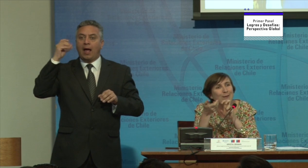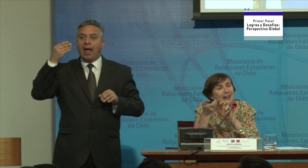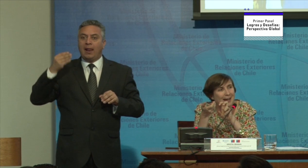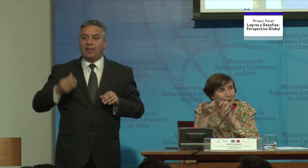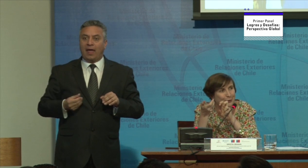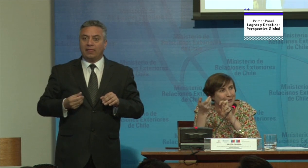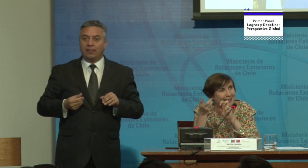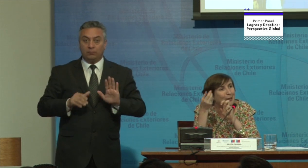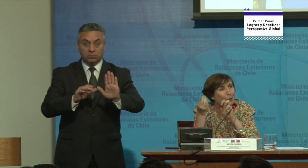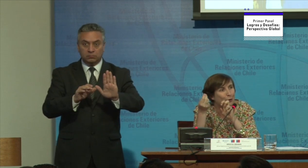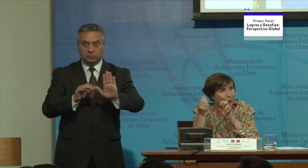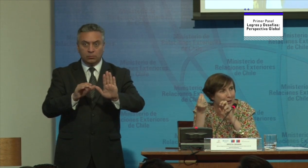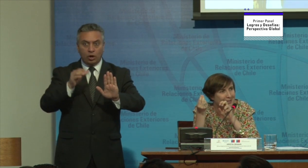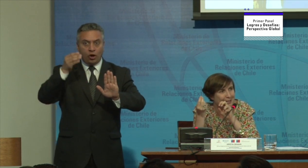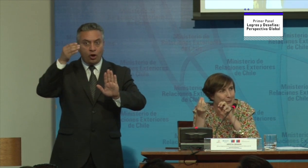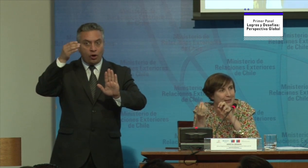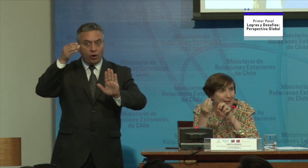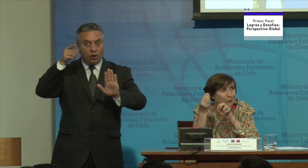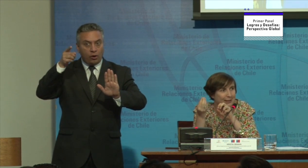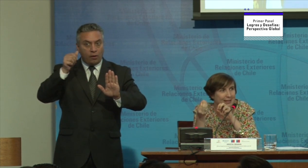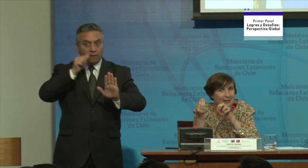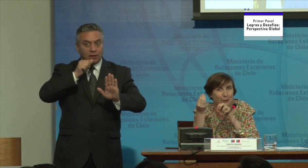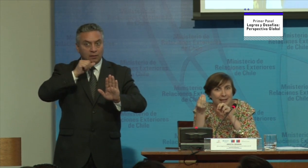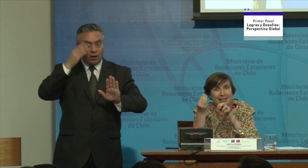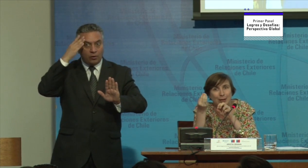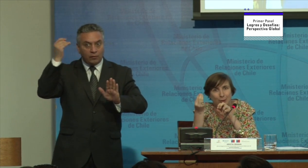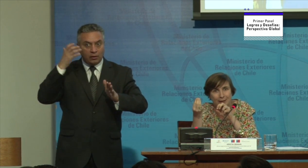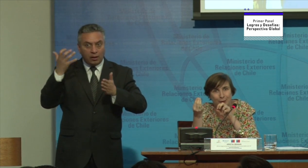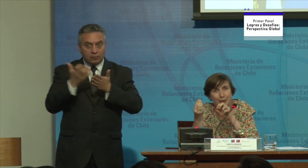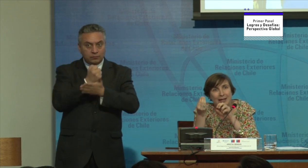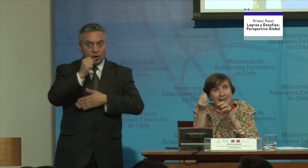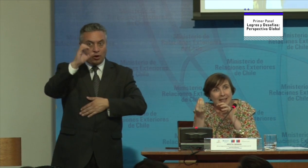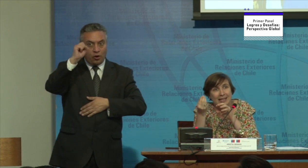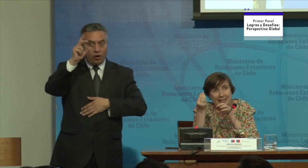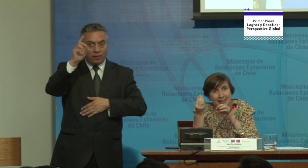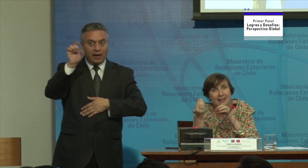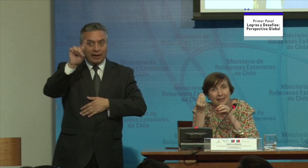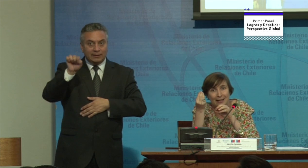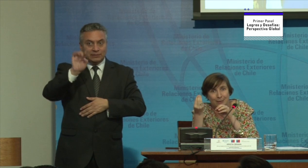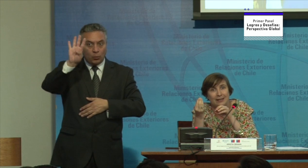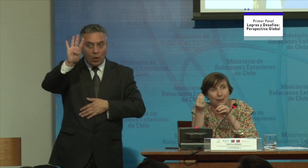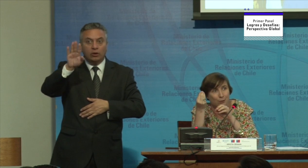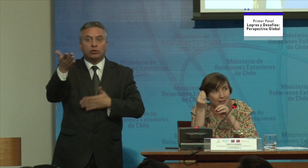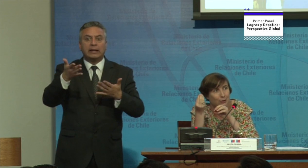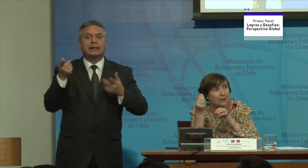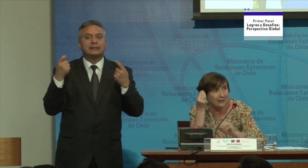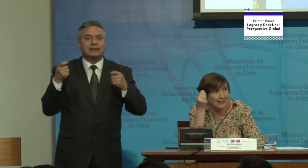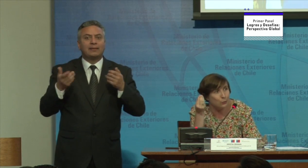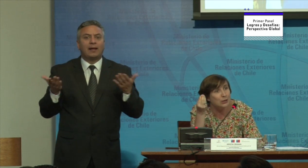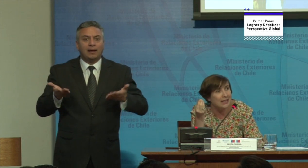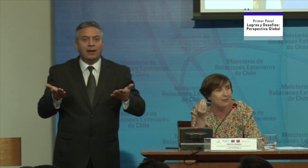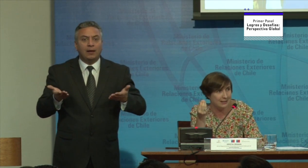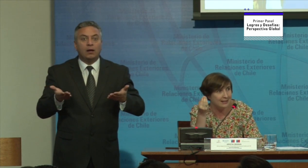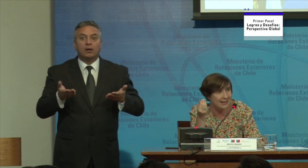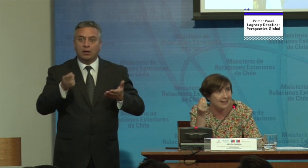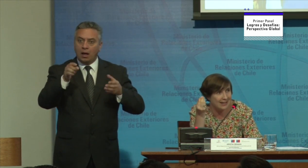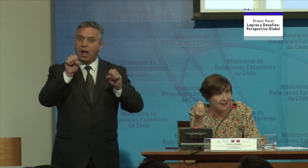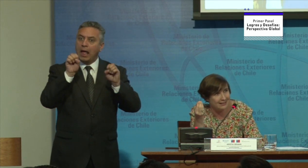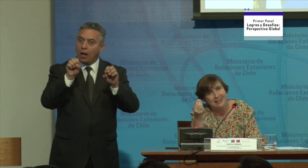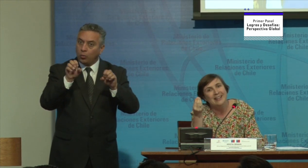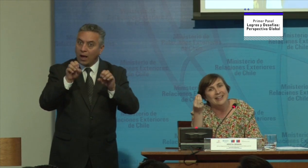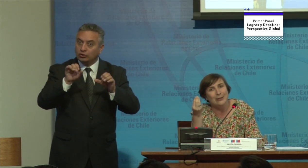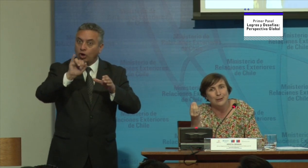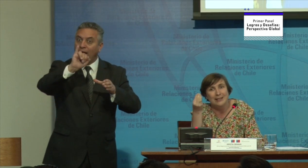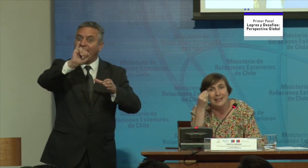hemos olvidado el logro que hicimos en negociar el ODS 4 de que se trata realmente de educación inclusiva de